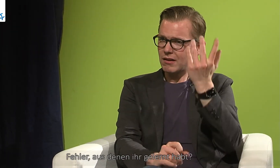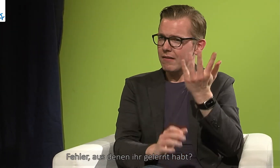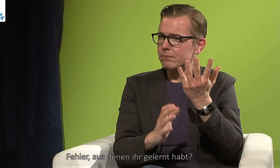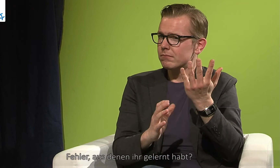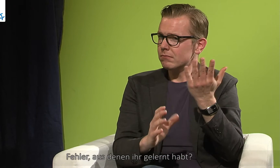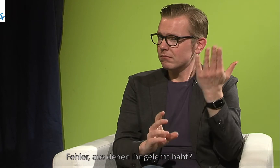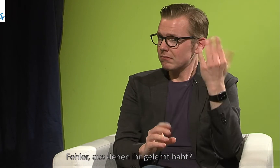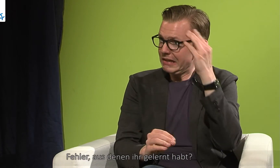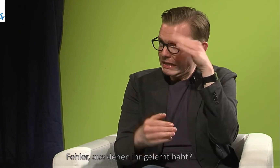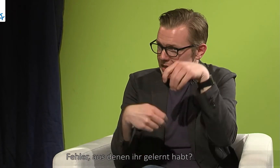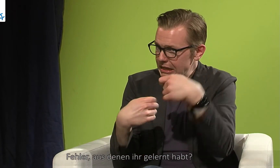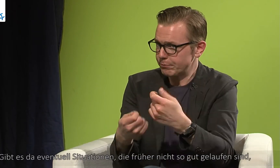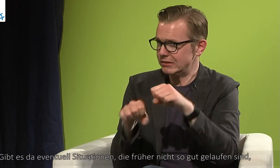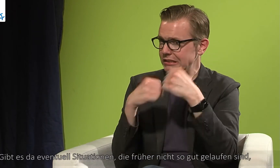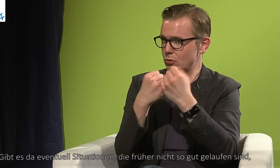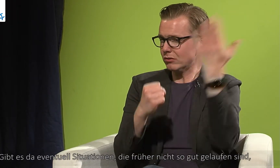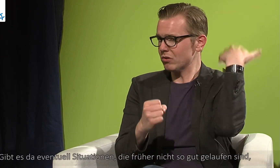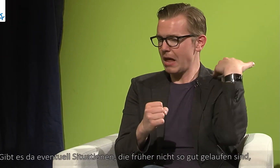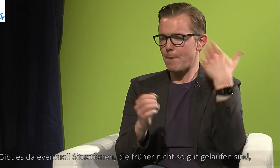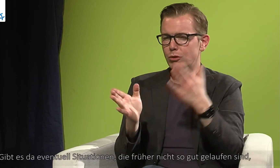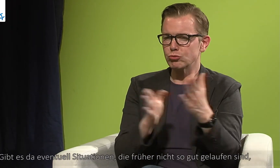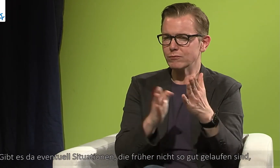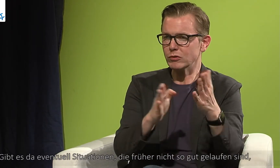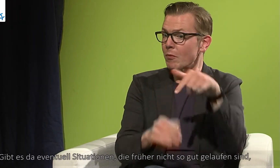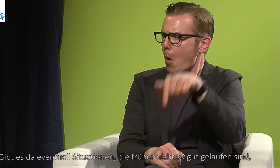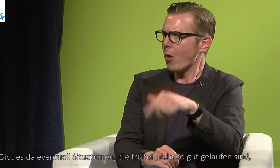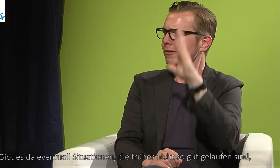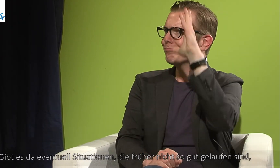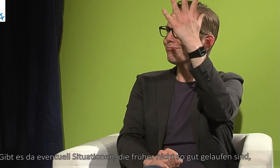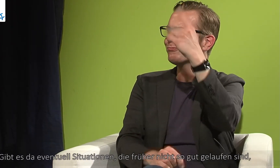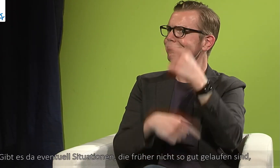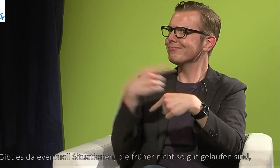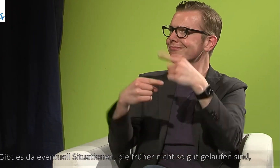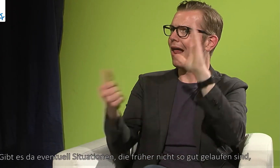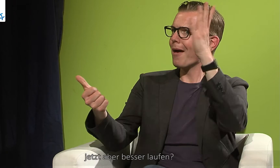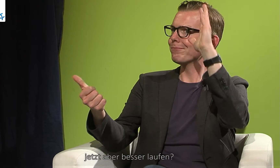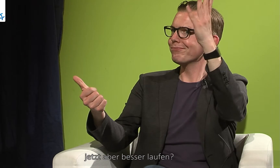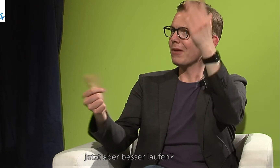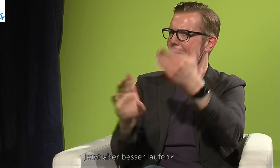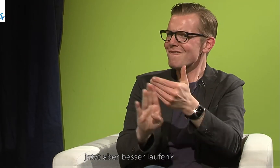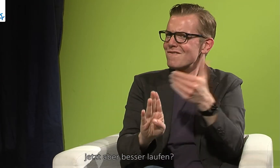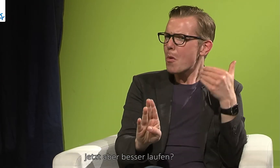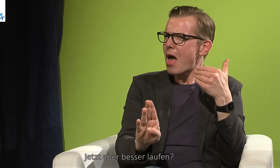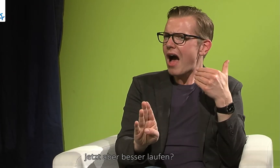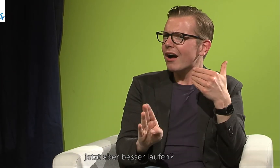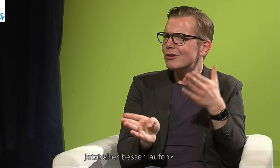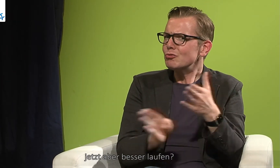gelernt habt? Gibt es da vielleicht Situationen, die früher nicht so gut gelaufen sind und jetzt aber besser laufen?